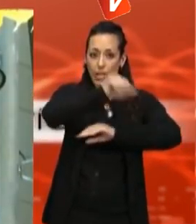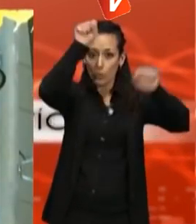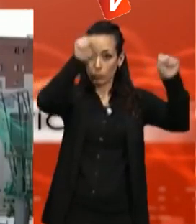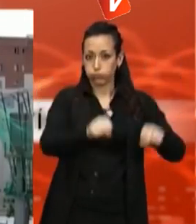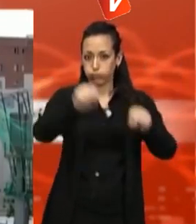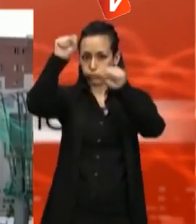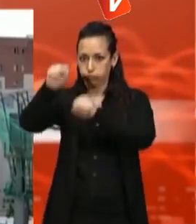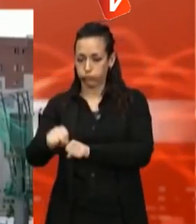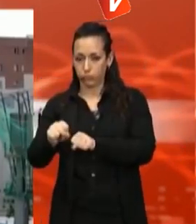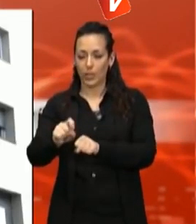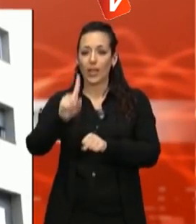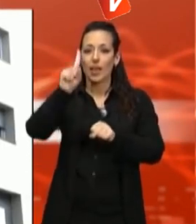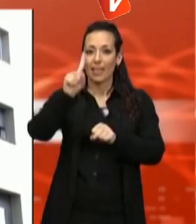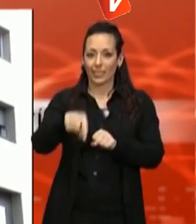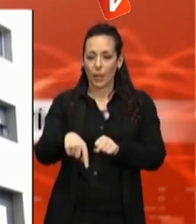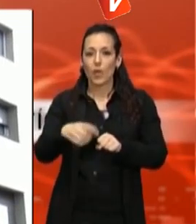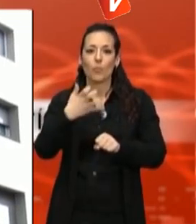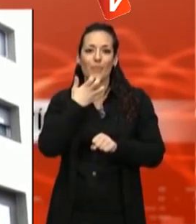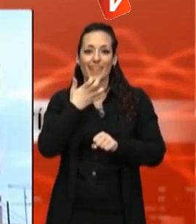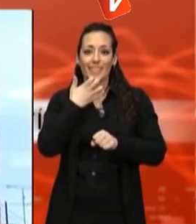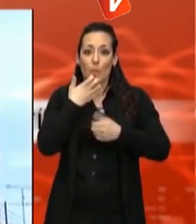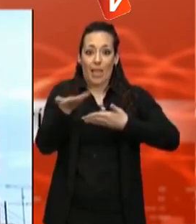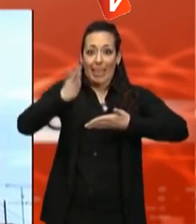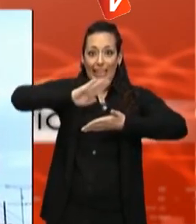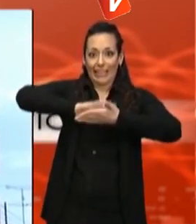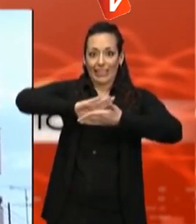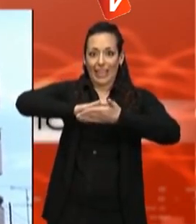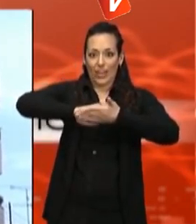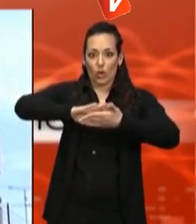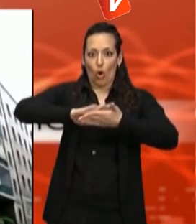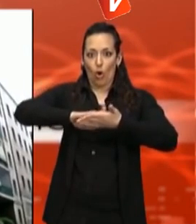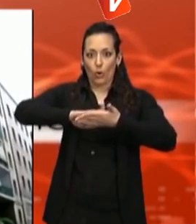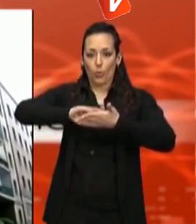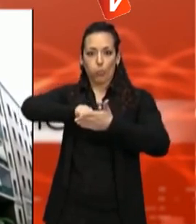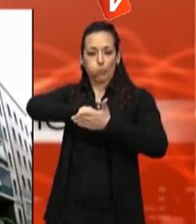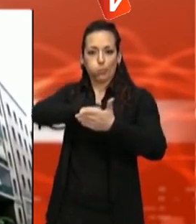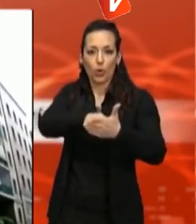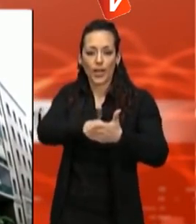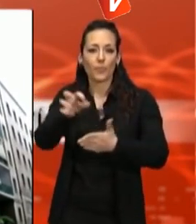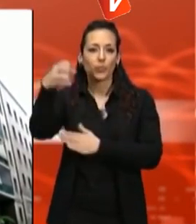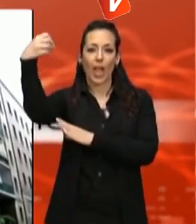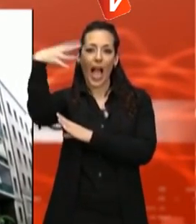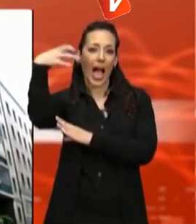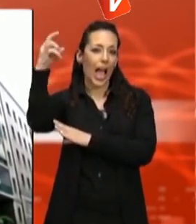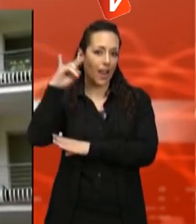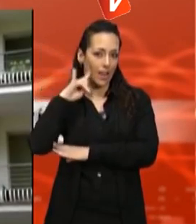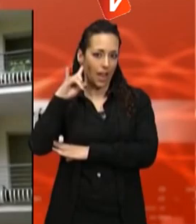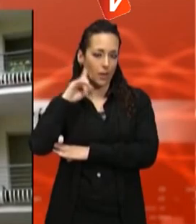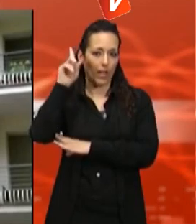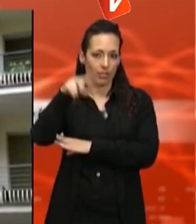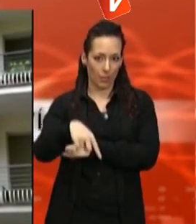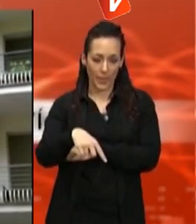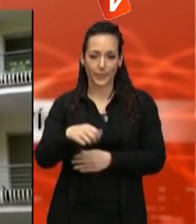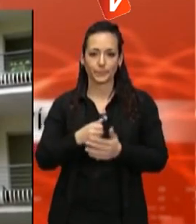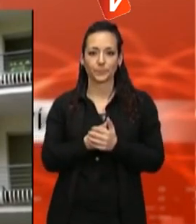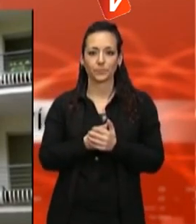tancaments d'alumini, com per exemple amb un bloquetx interior. Si tenim alarma, cal connectar-la mentre dormim o som fora. Una de les maneres més